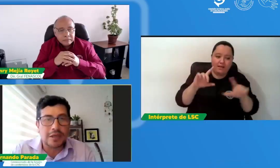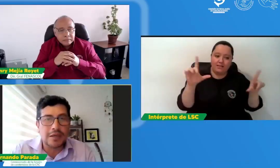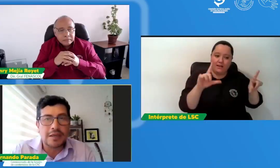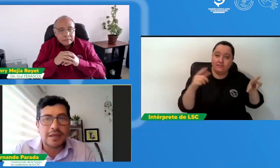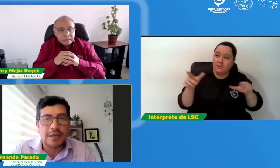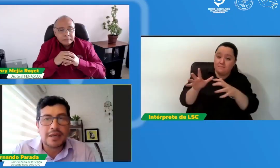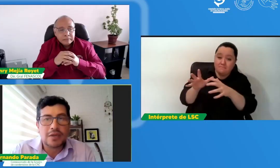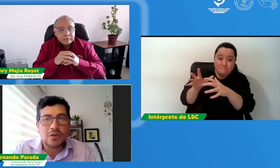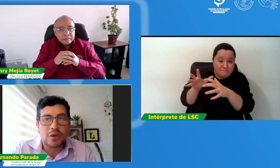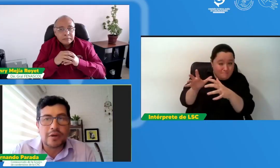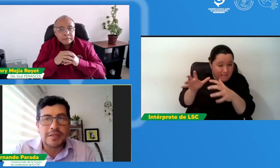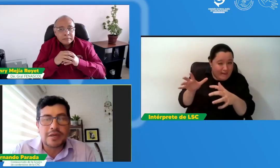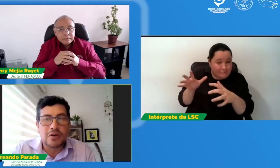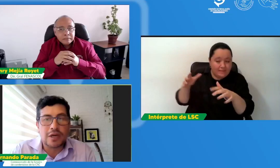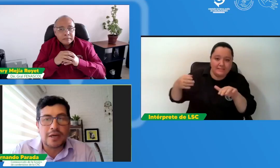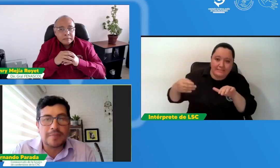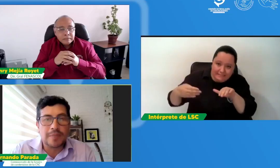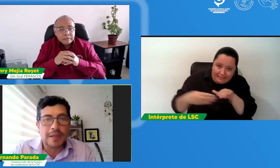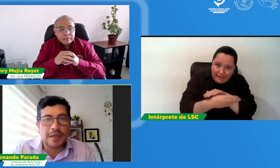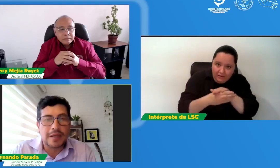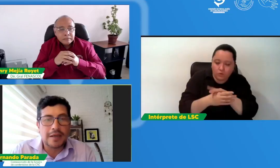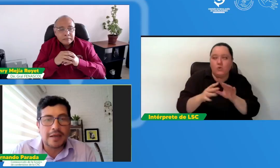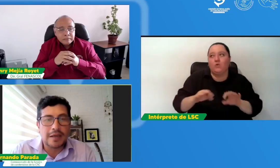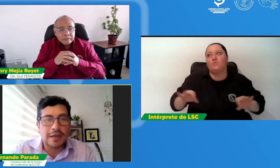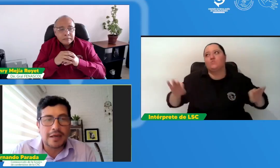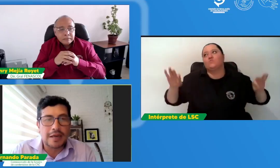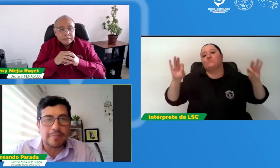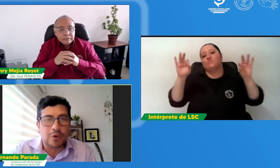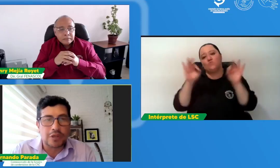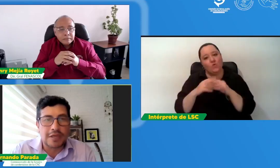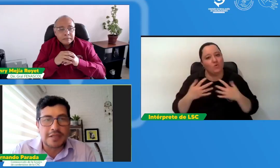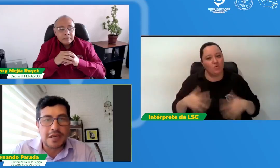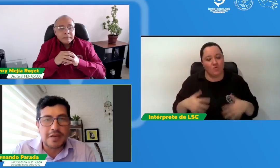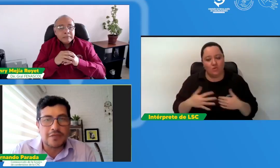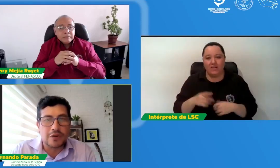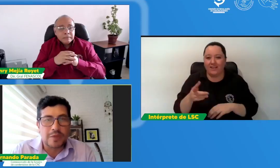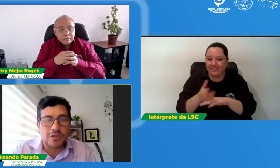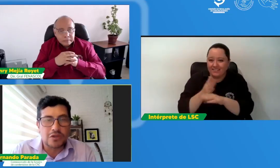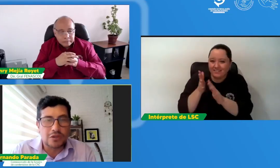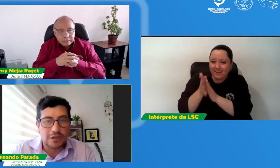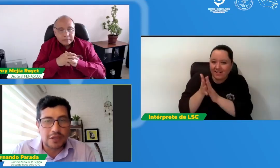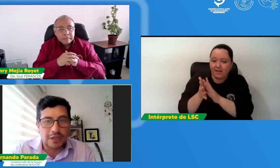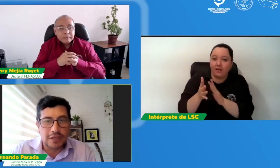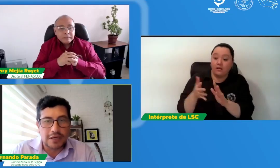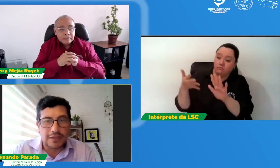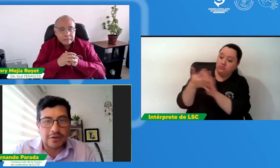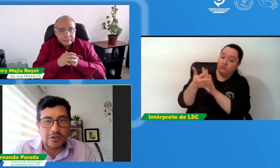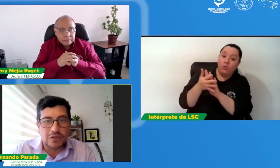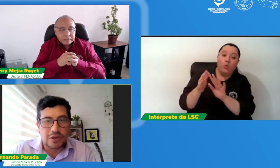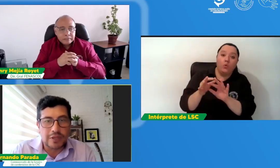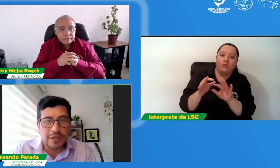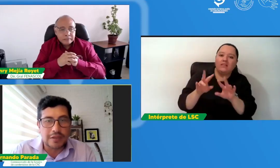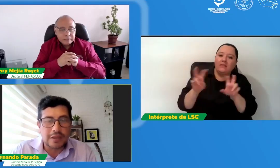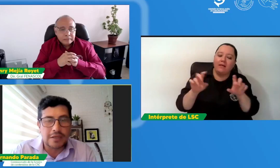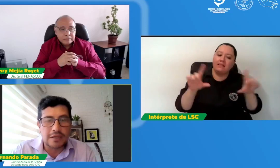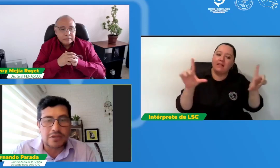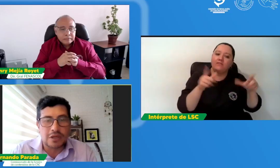tú hablas ahora de la importancia de la información de la televisión abierta y nacional